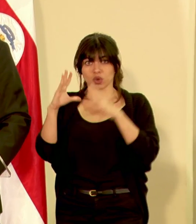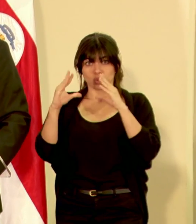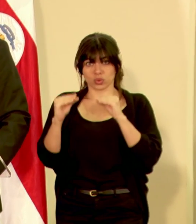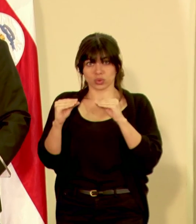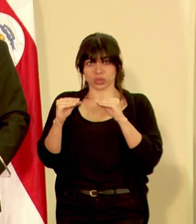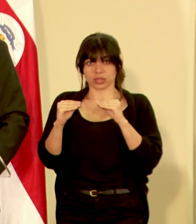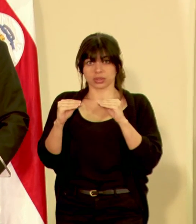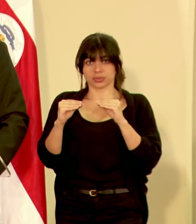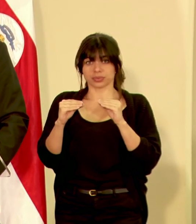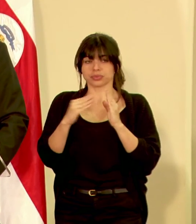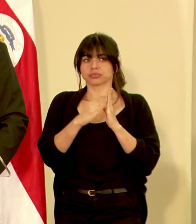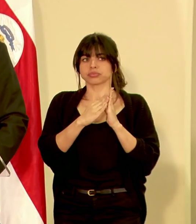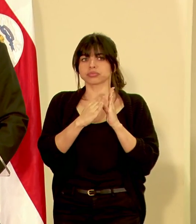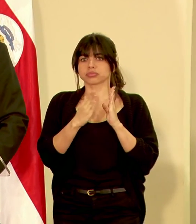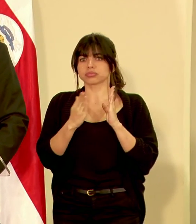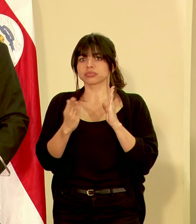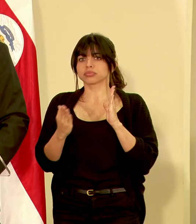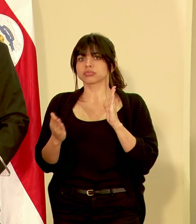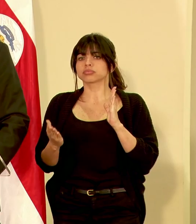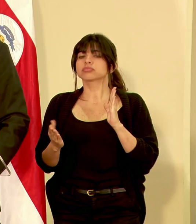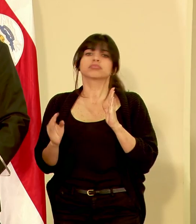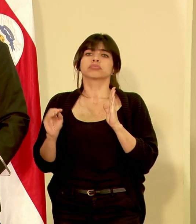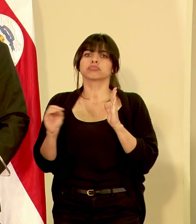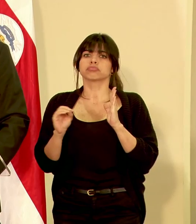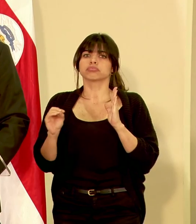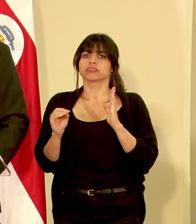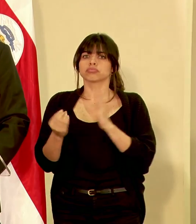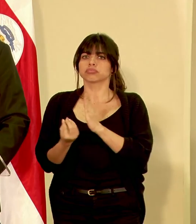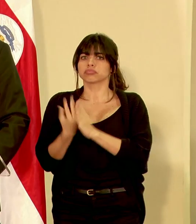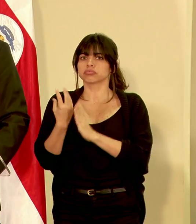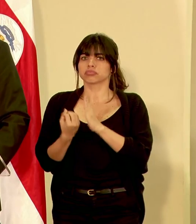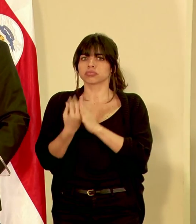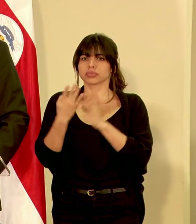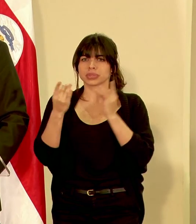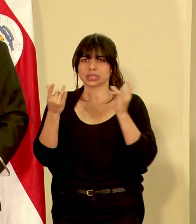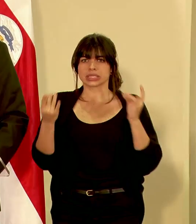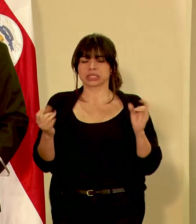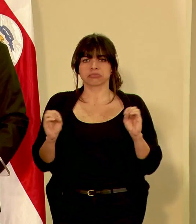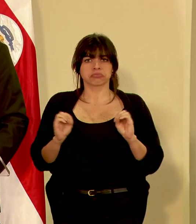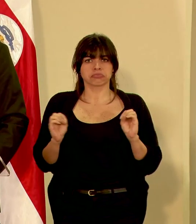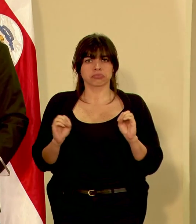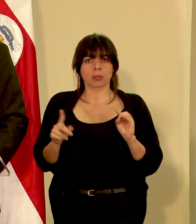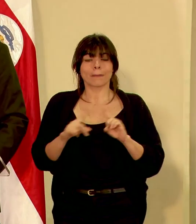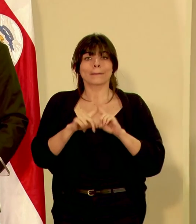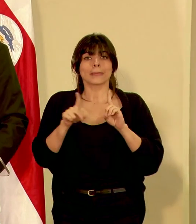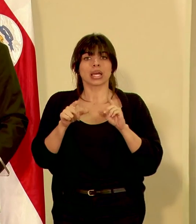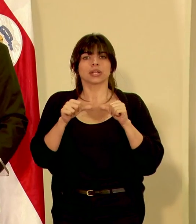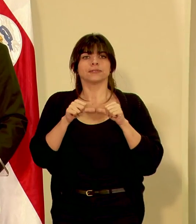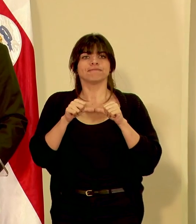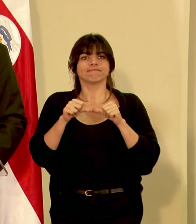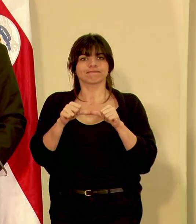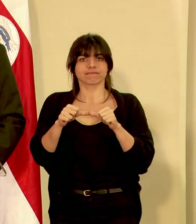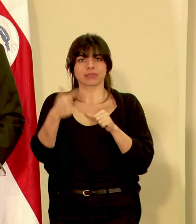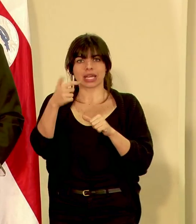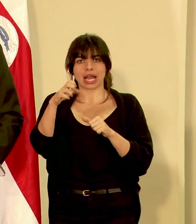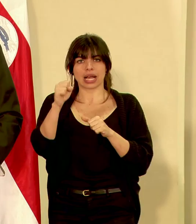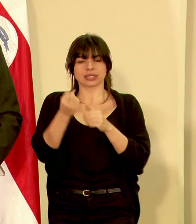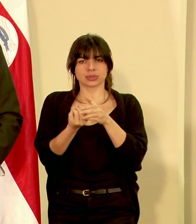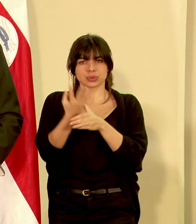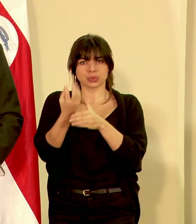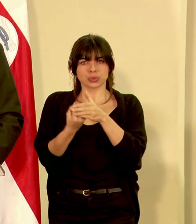noche, no ha presentado erupciones de ceniza, sin embargo, persiste la desgasificación